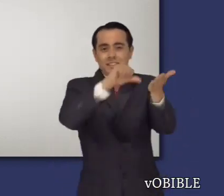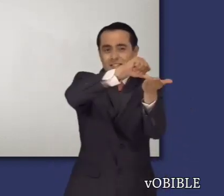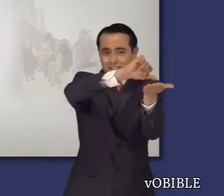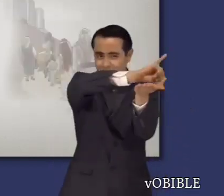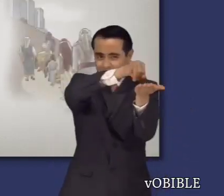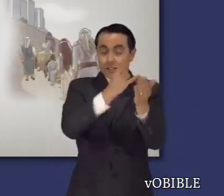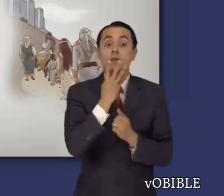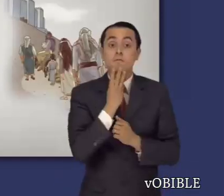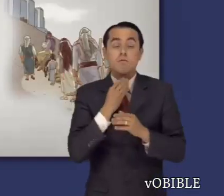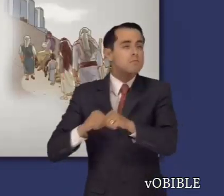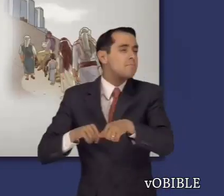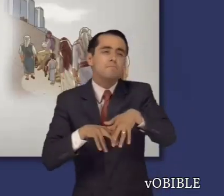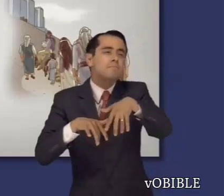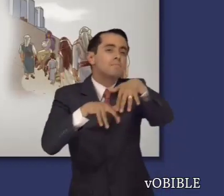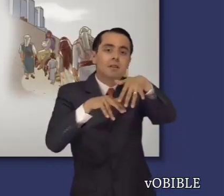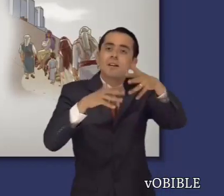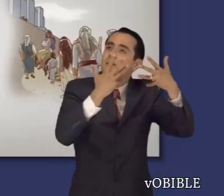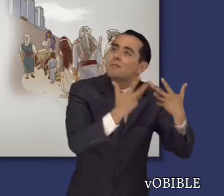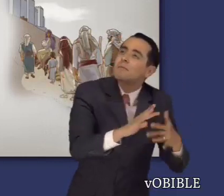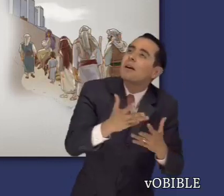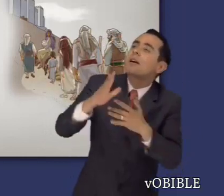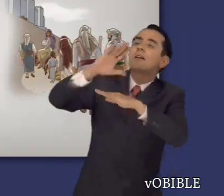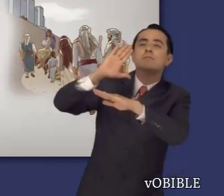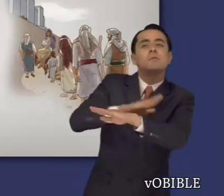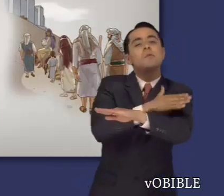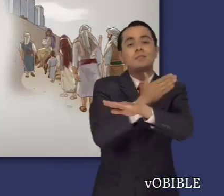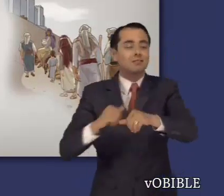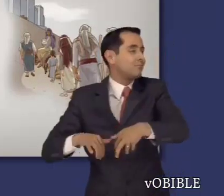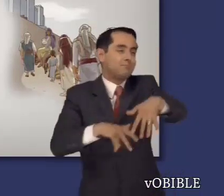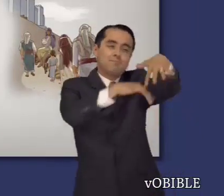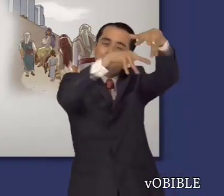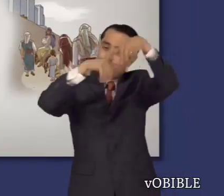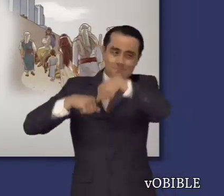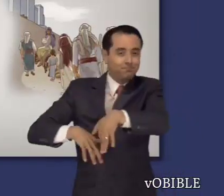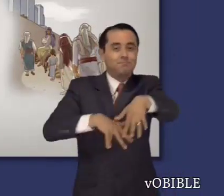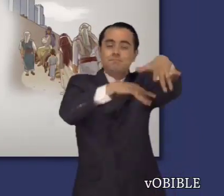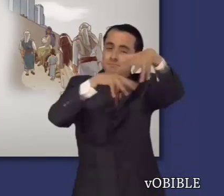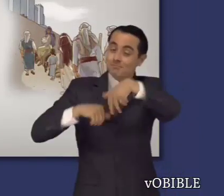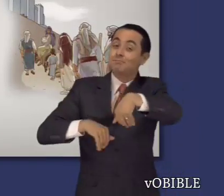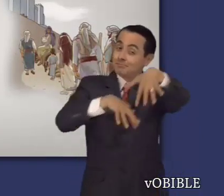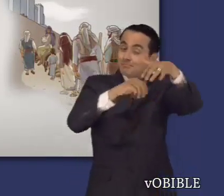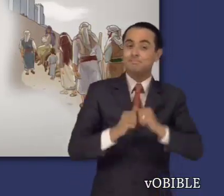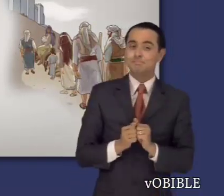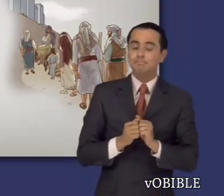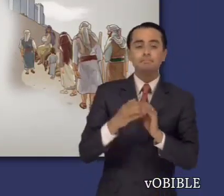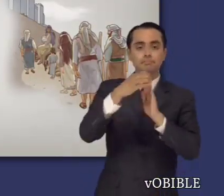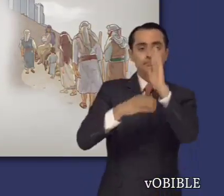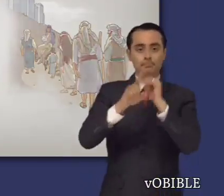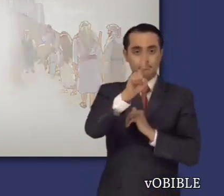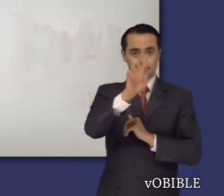Se cree que los israelitas los cantaban cuando subían a Jerusalén a celebrar las tres grandes fiestas anuales.